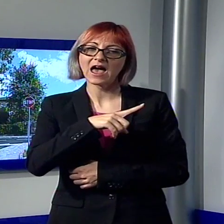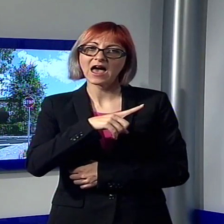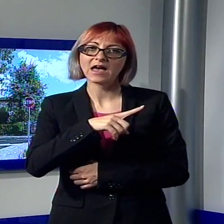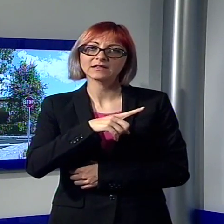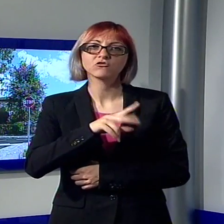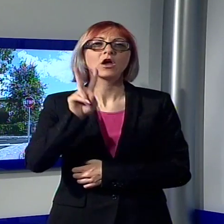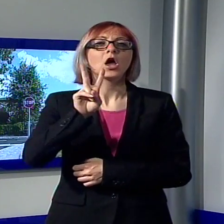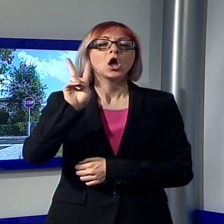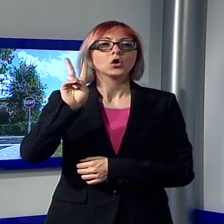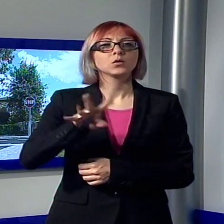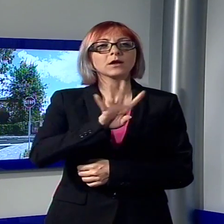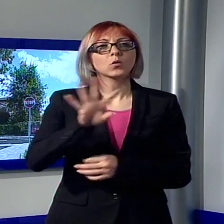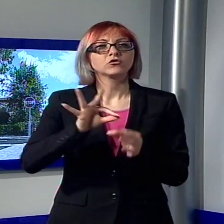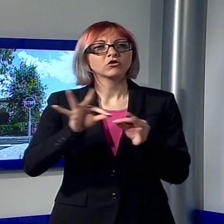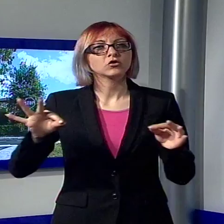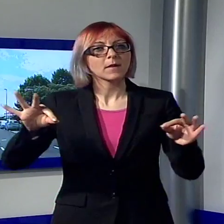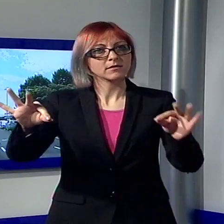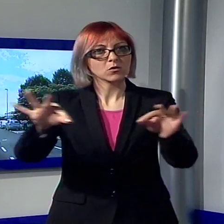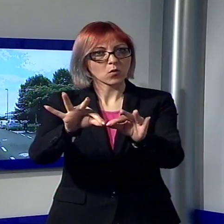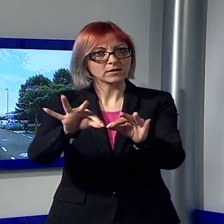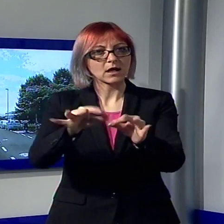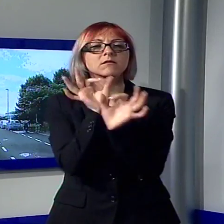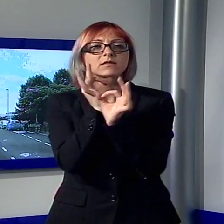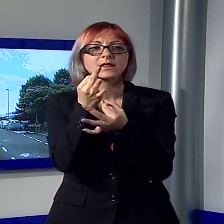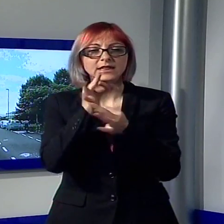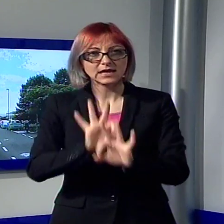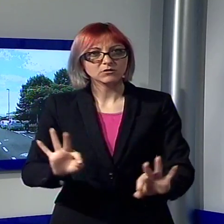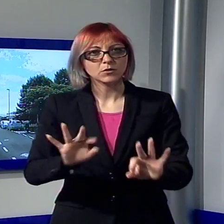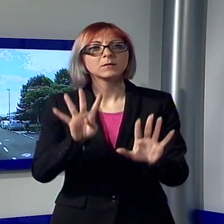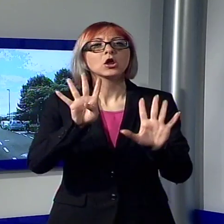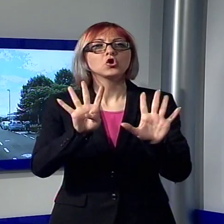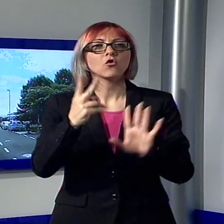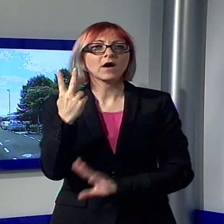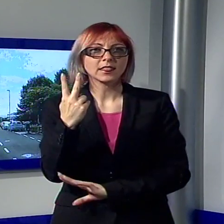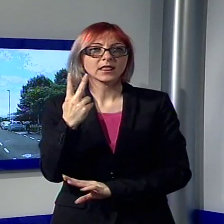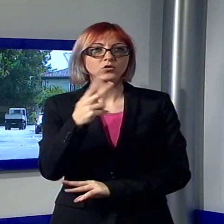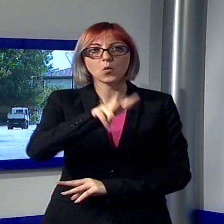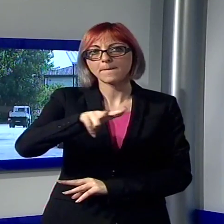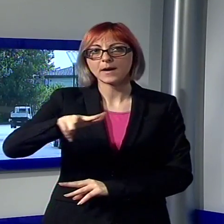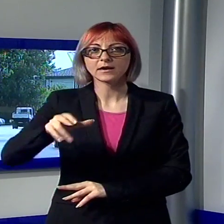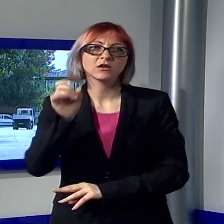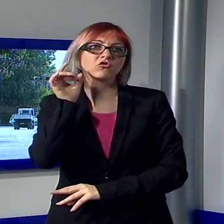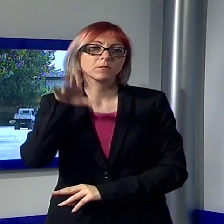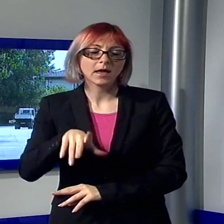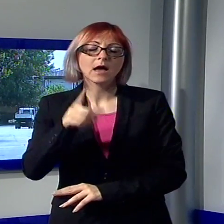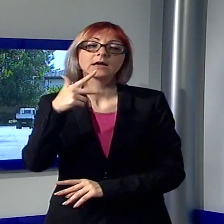2400 metri quadrati e mette a disposizione 92 stalli bianchi e tre posti riservati a persone